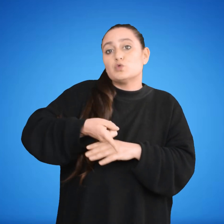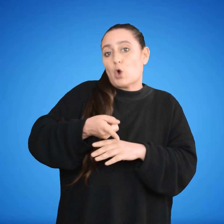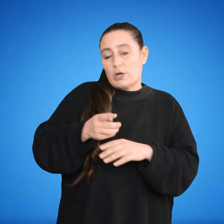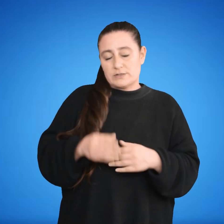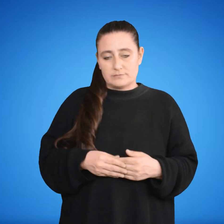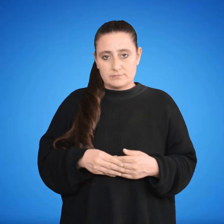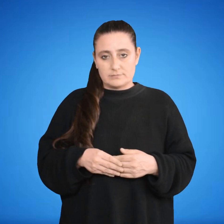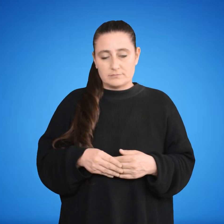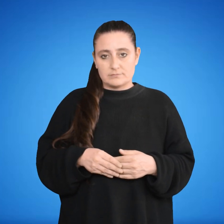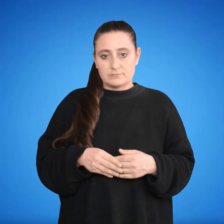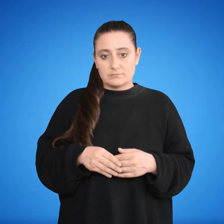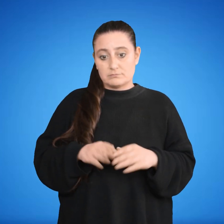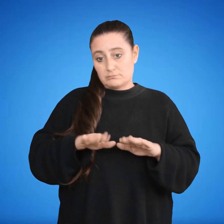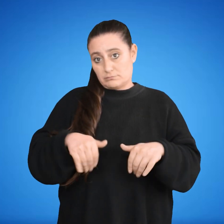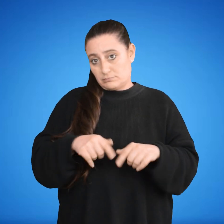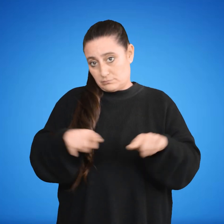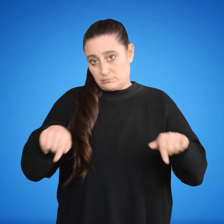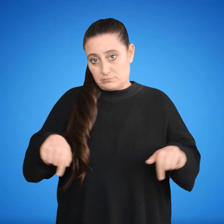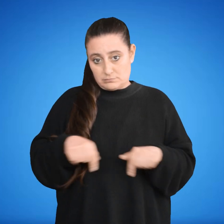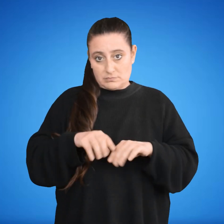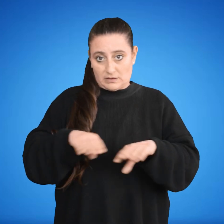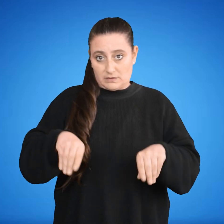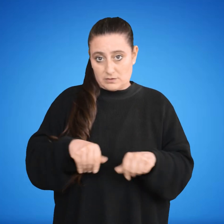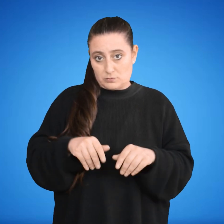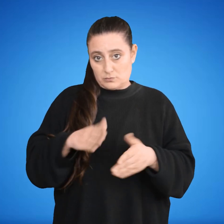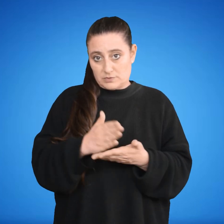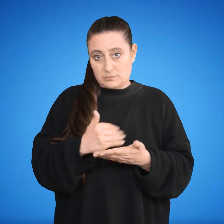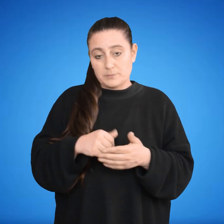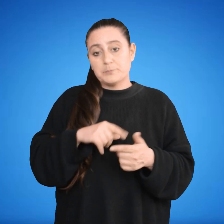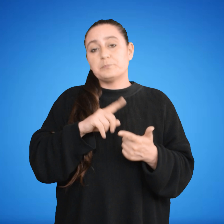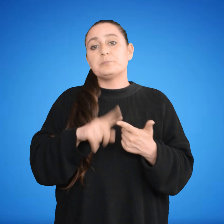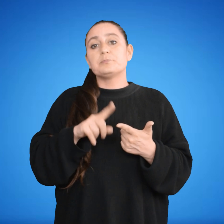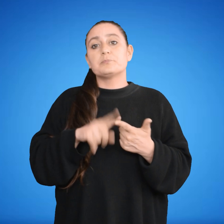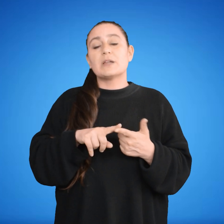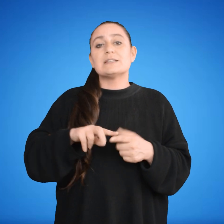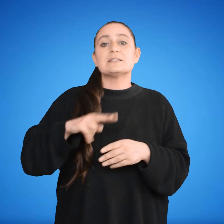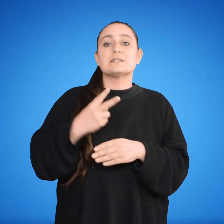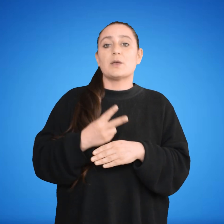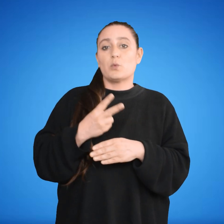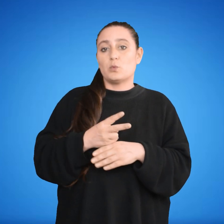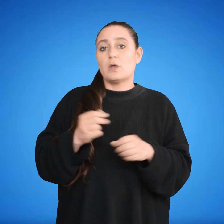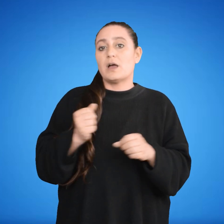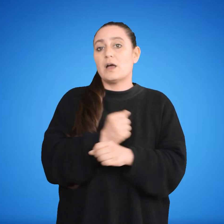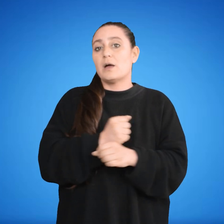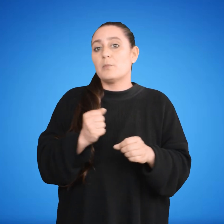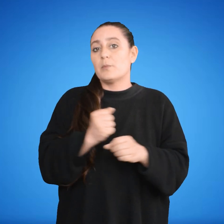necesarios, dentro de su competencia. Segundo, sancionar los presupuestos elevados a su